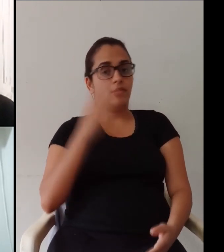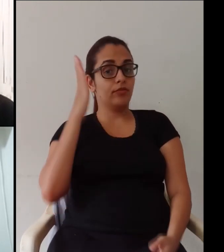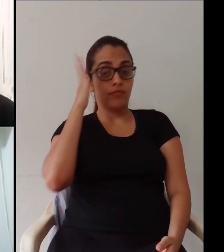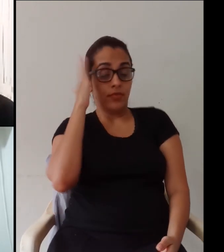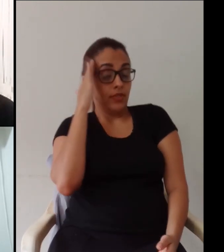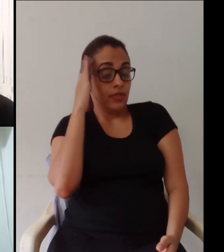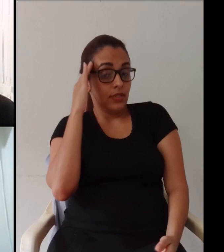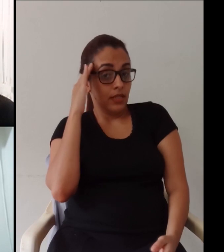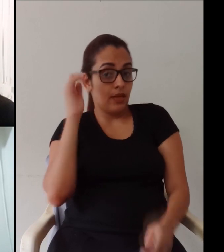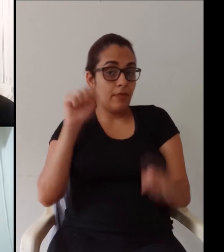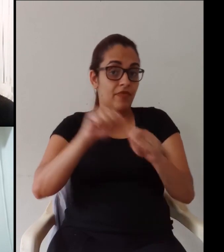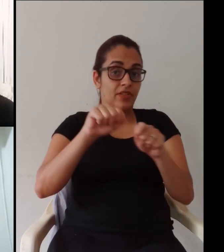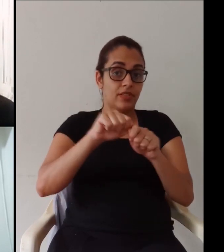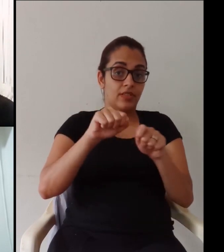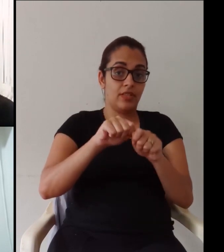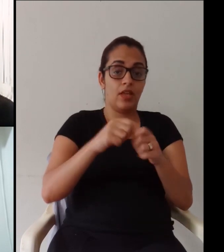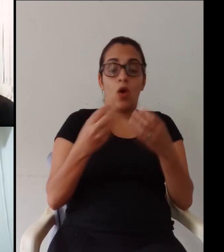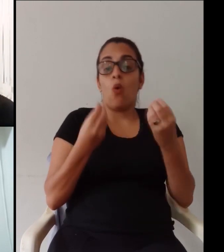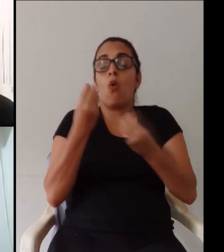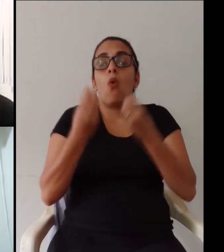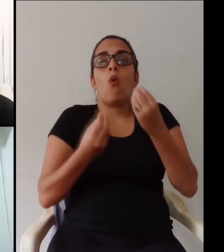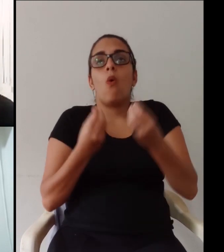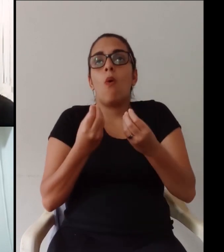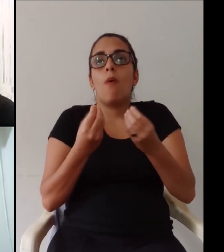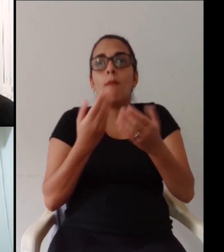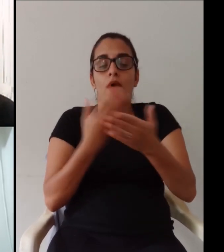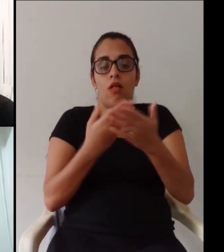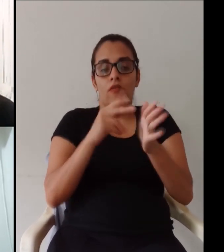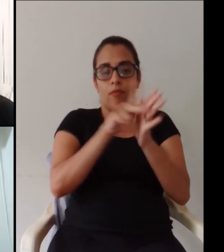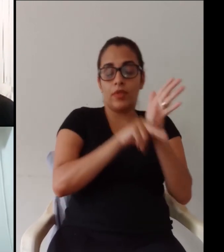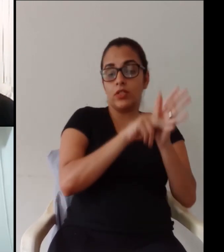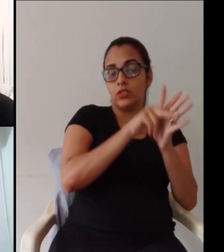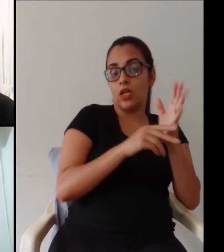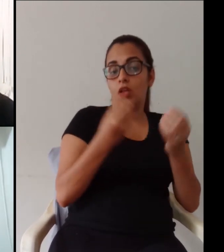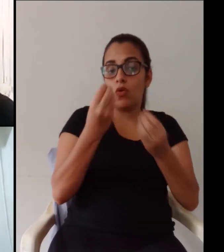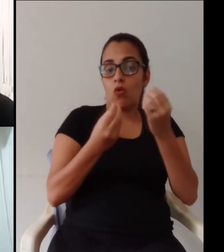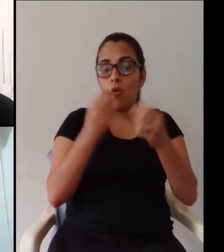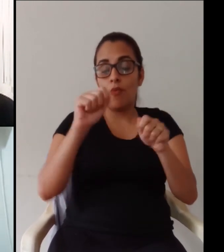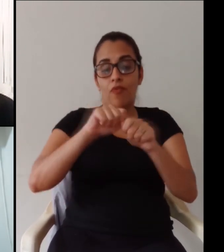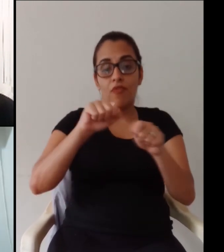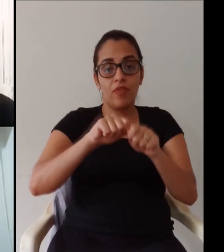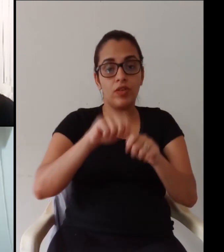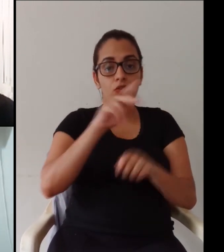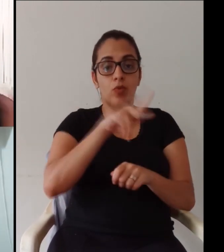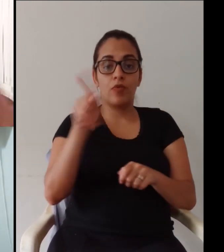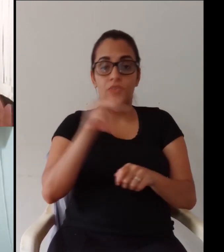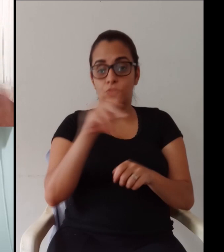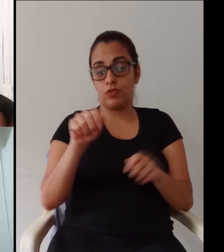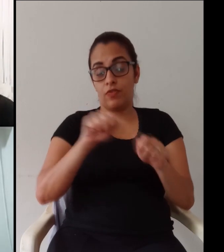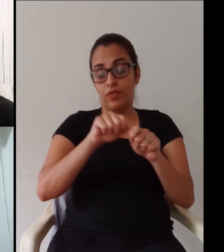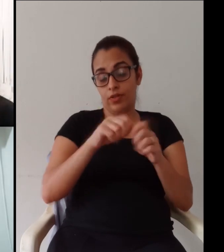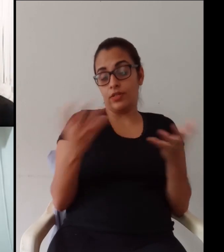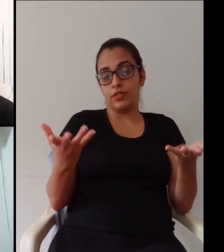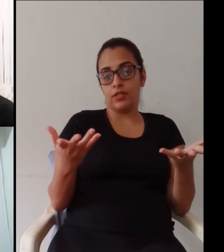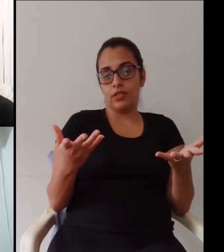a diferença que acontece no presencial que muitas vezes as pessoas não sabem o que tá acontecendo ali como aquela aula foi